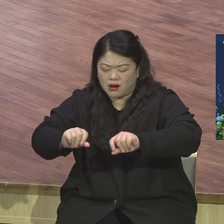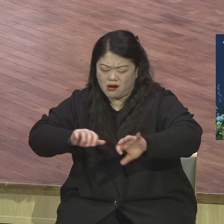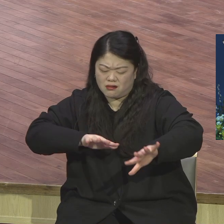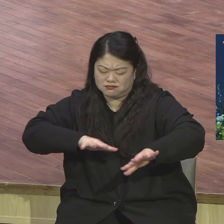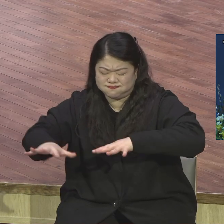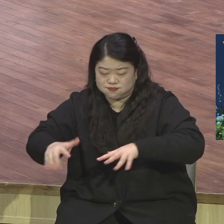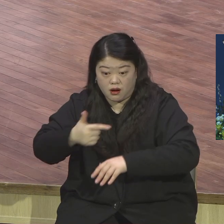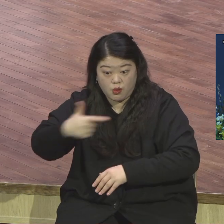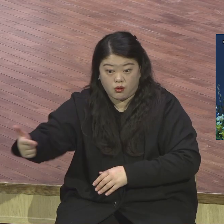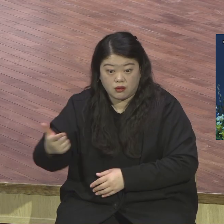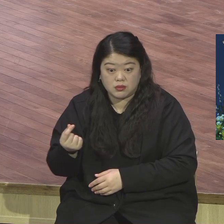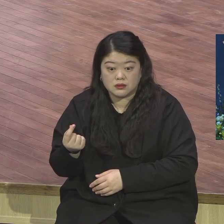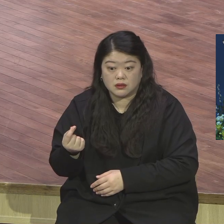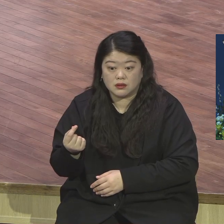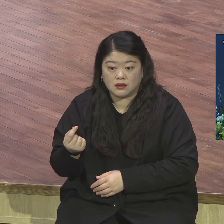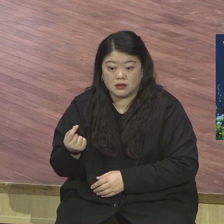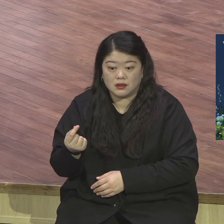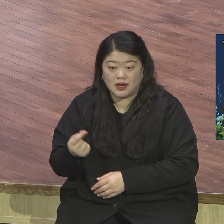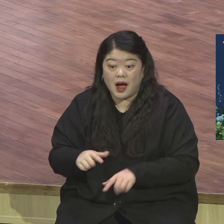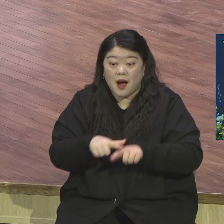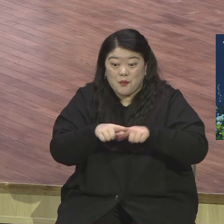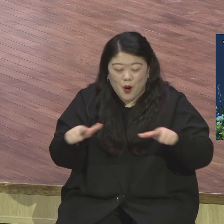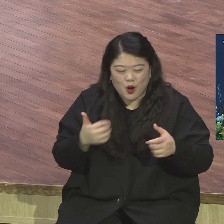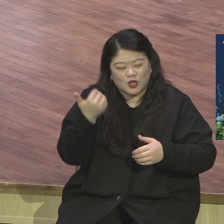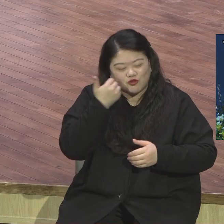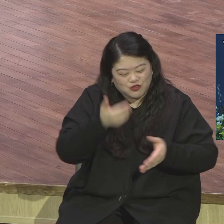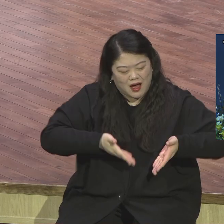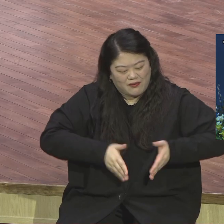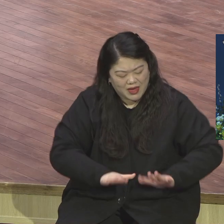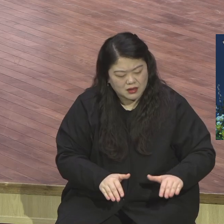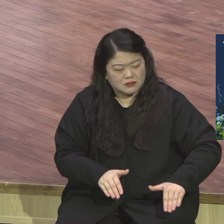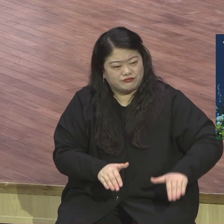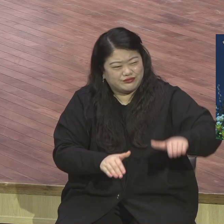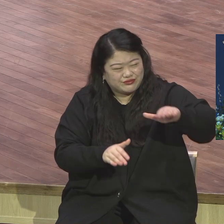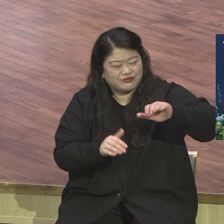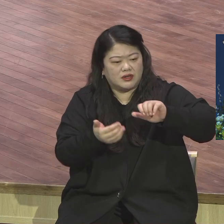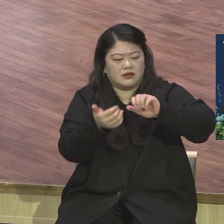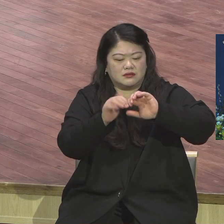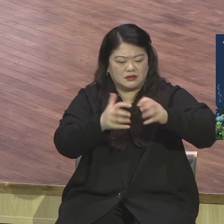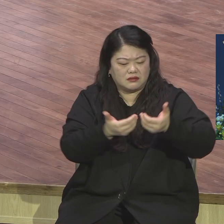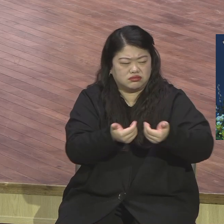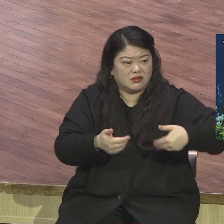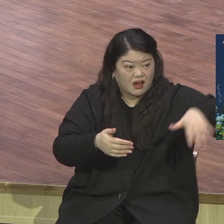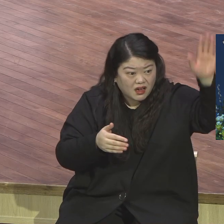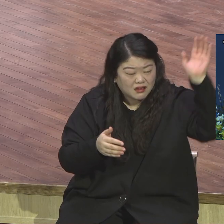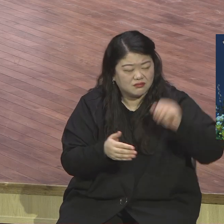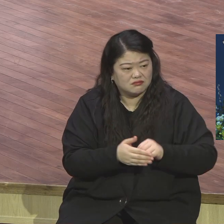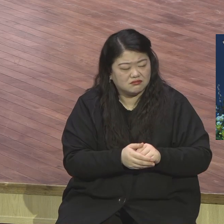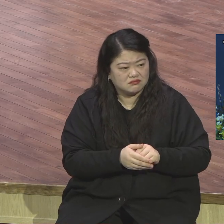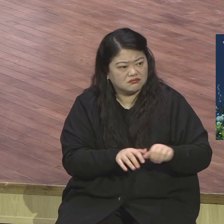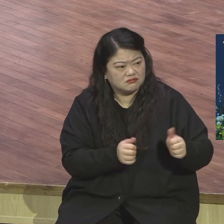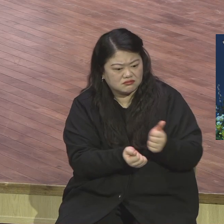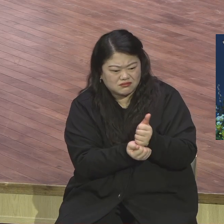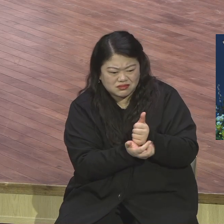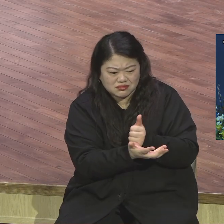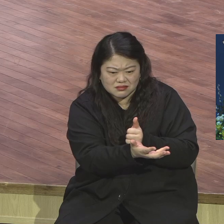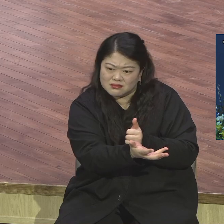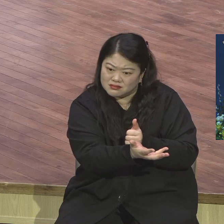어마어마한 거예요. 여러분이 구원받고 지금 이 자리에 와 앉았다. 심지어 무속생활을 하다가